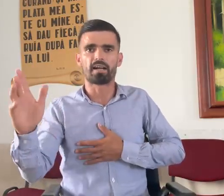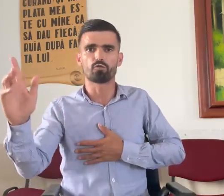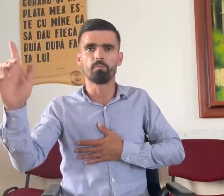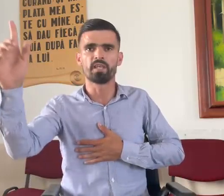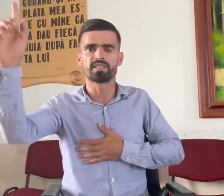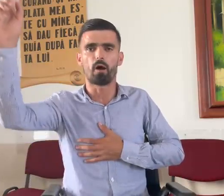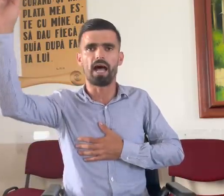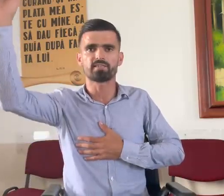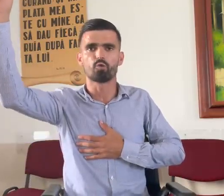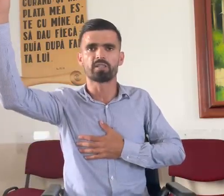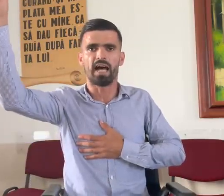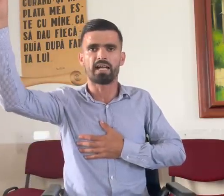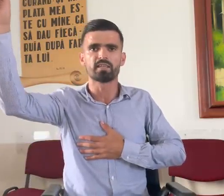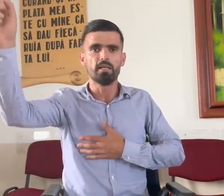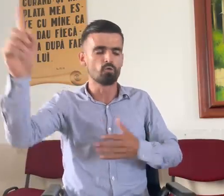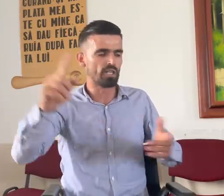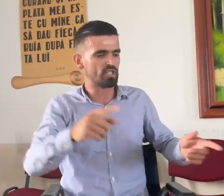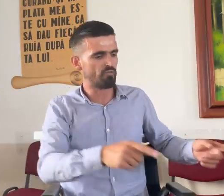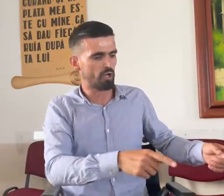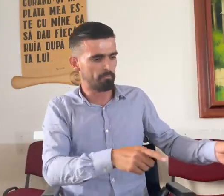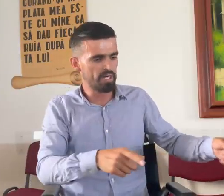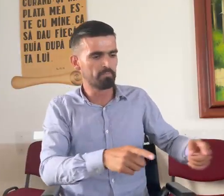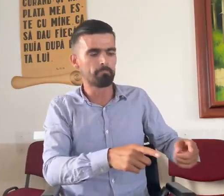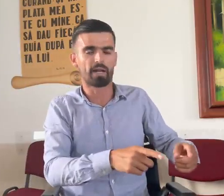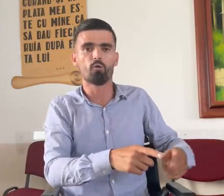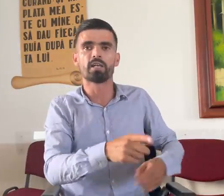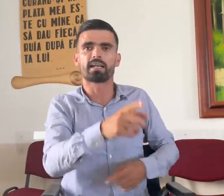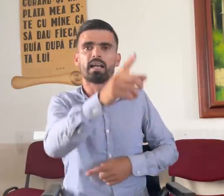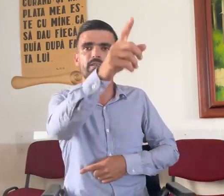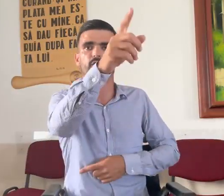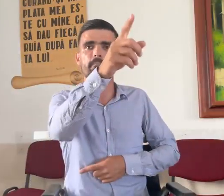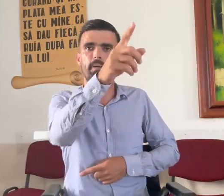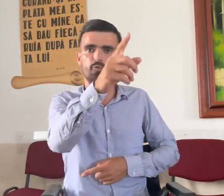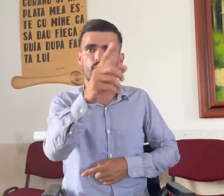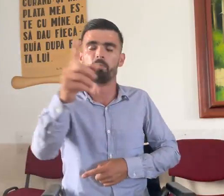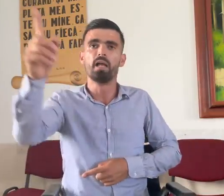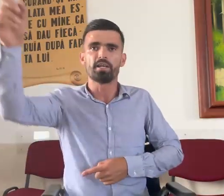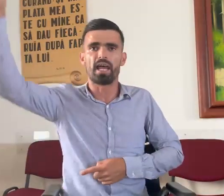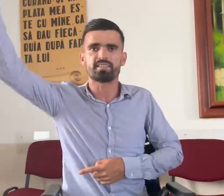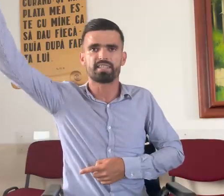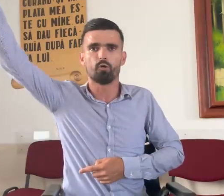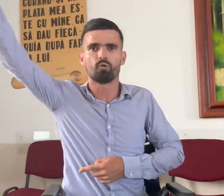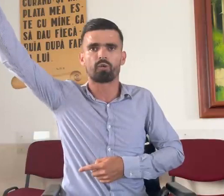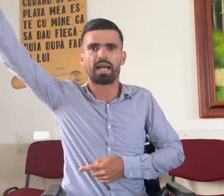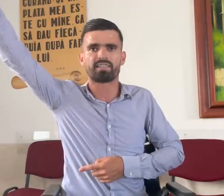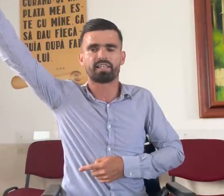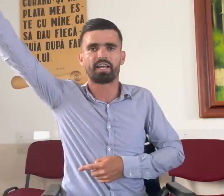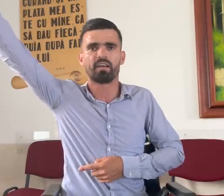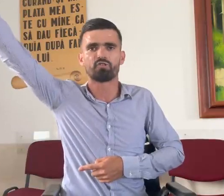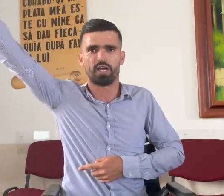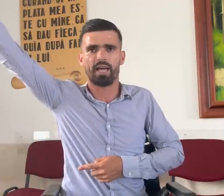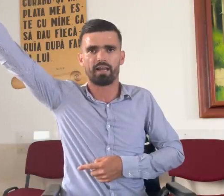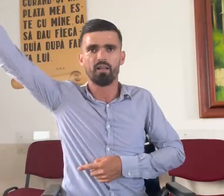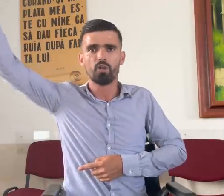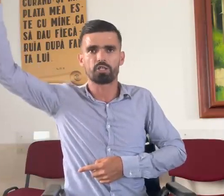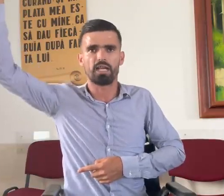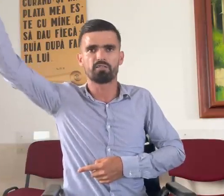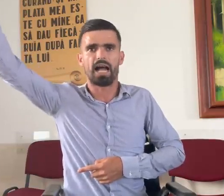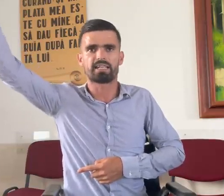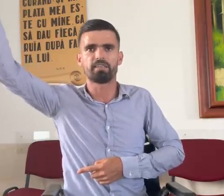dar Dumnezeu a ascultat, noi ce vorbim împreună, călătorim pe drum, este unul care scrie în cer și dacă